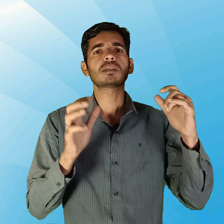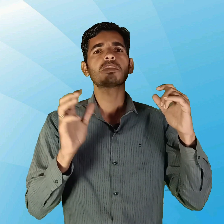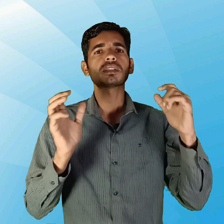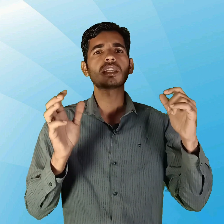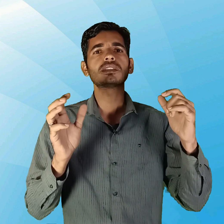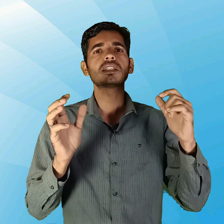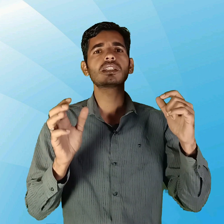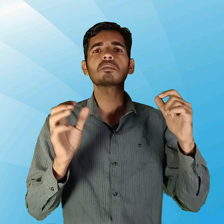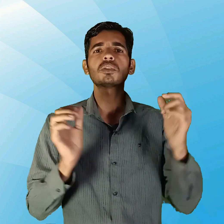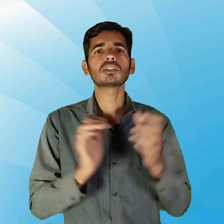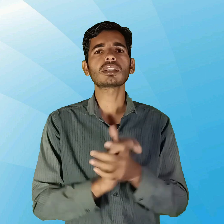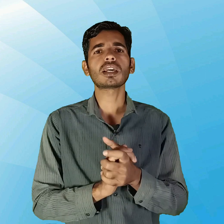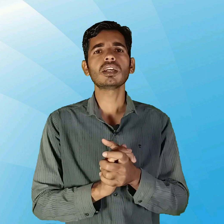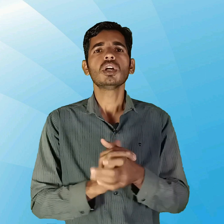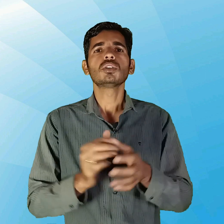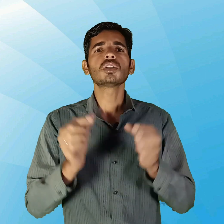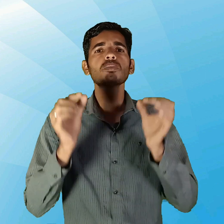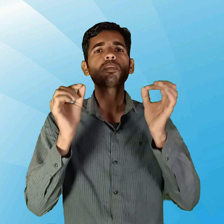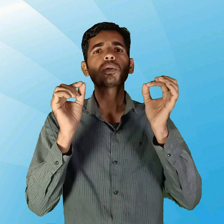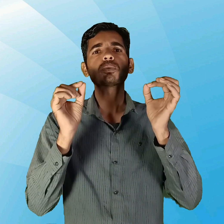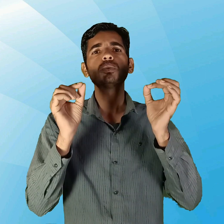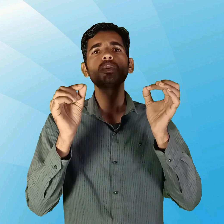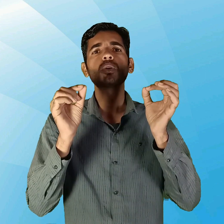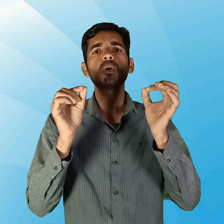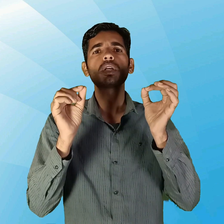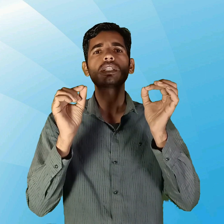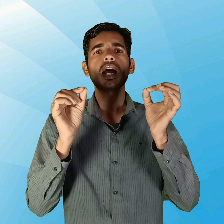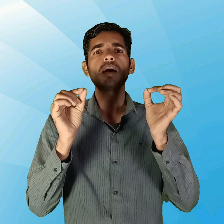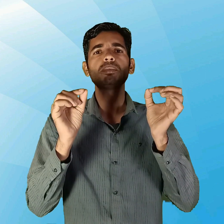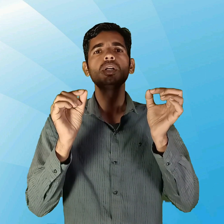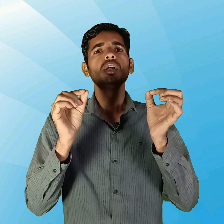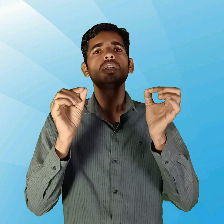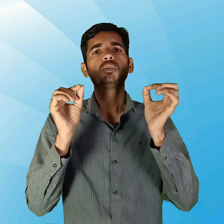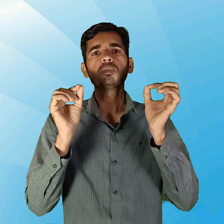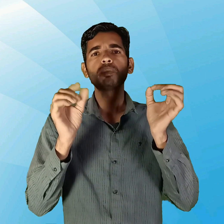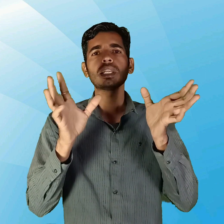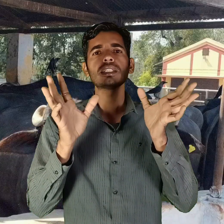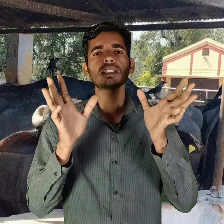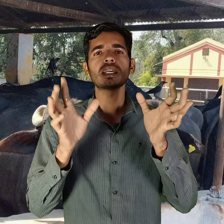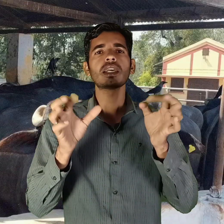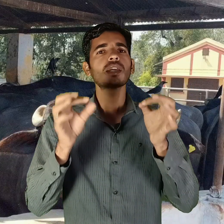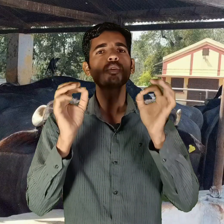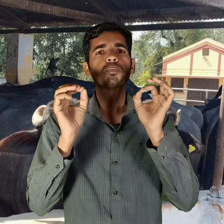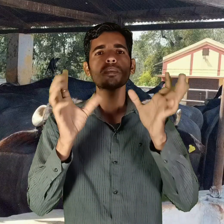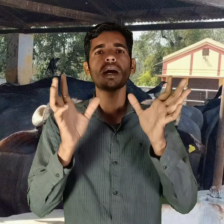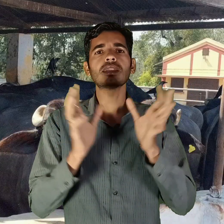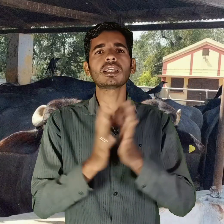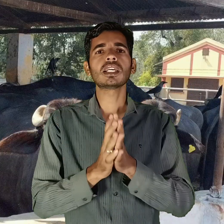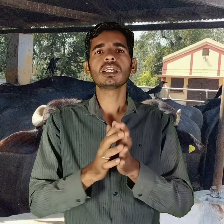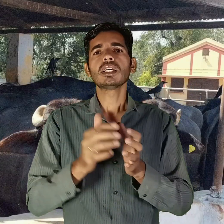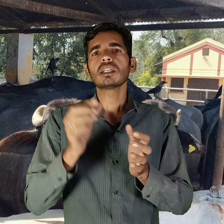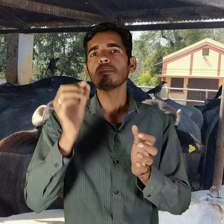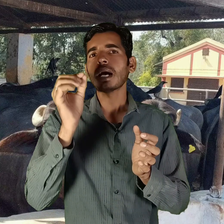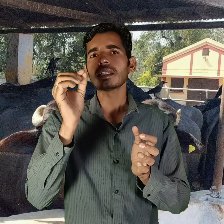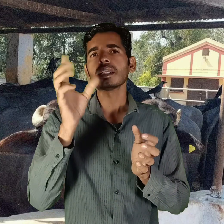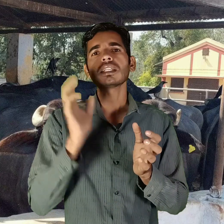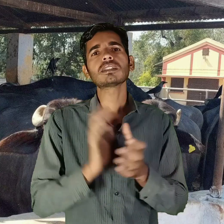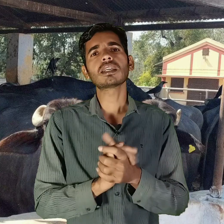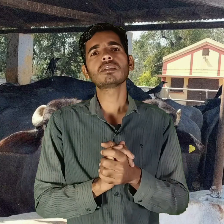-45 डिगरी तक कौन जाता है जिसमें पसुव को यदि आप दूप में ले जाते हैं य बांधने की सरी